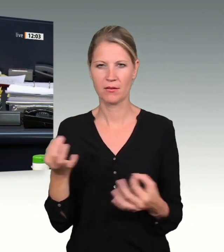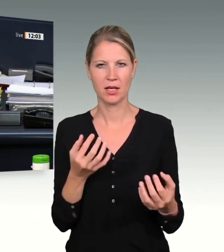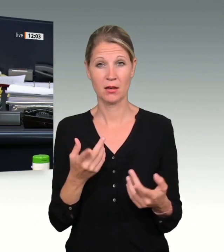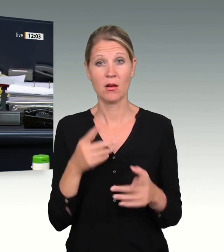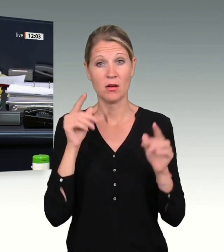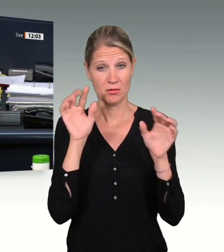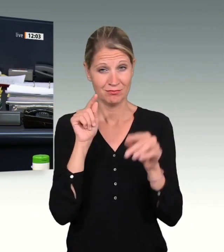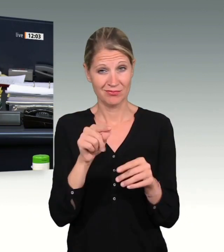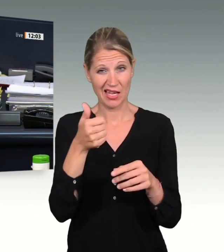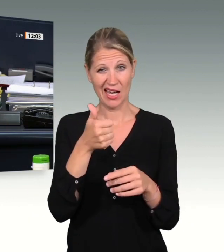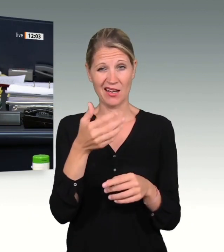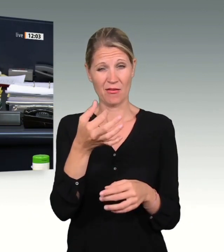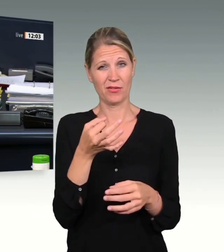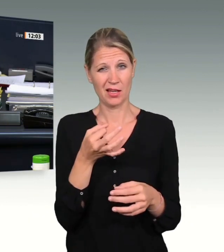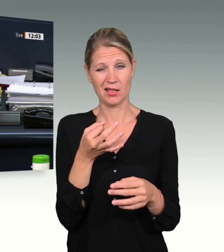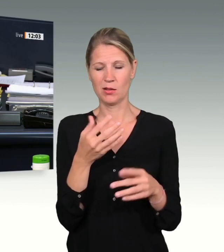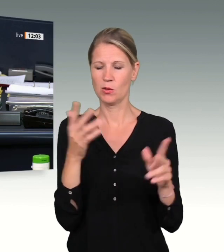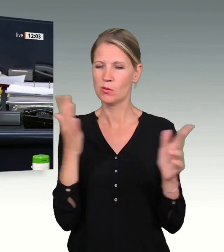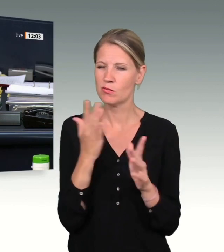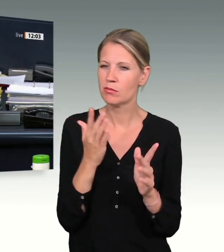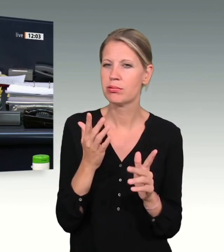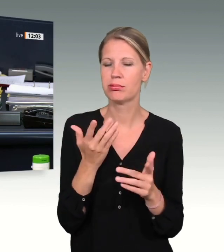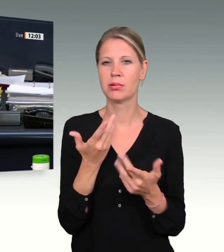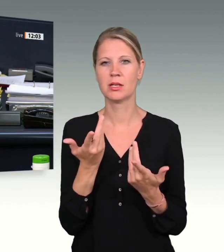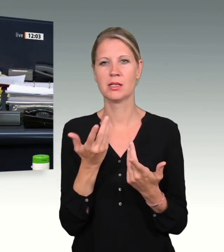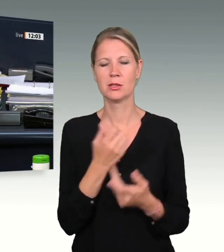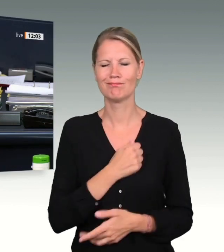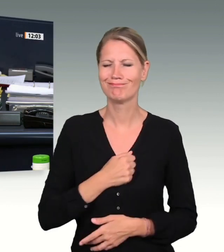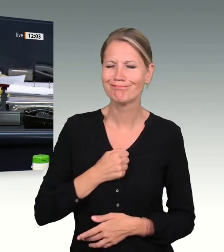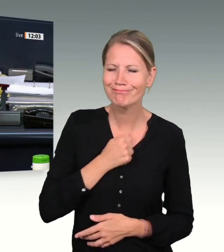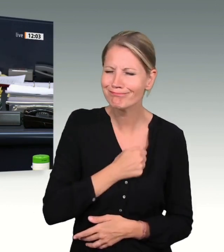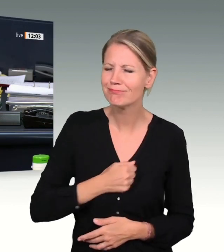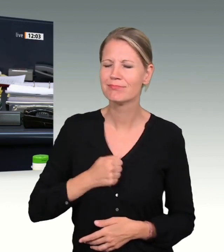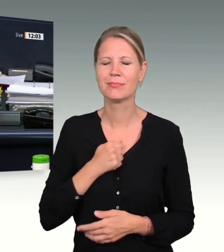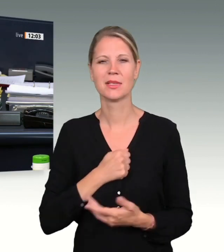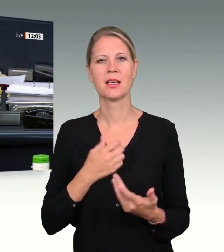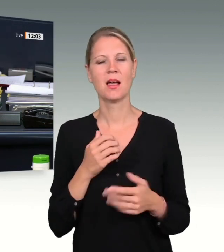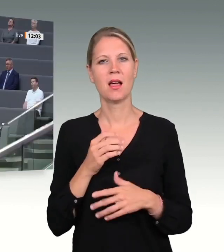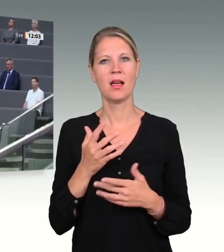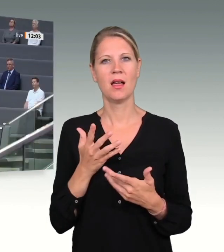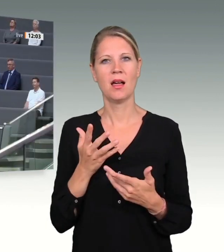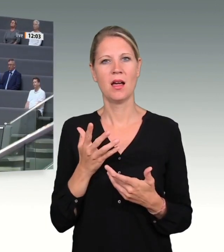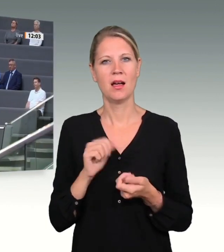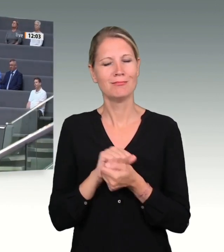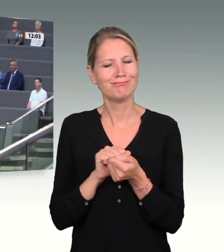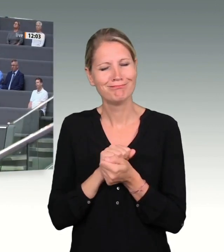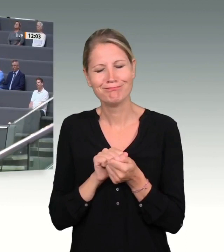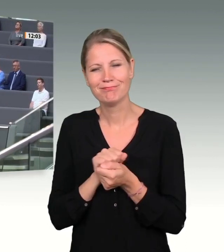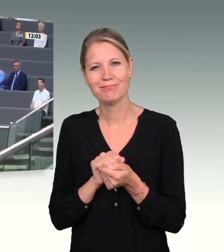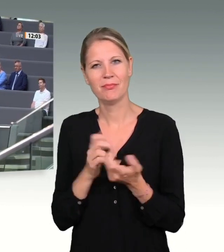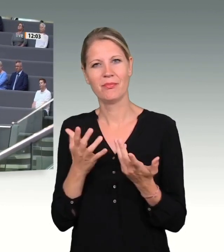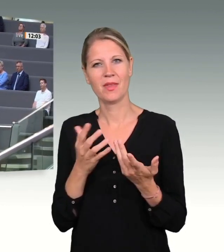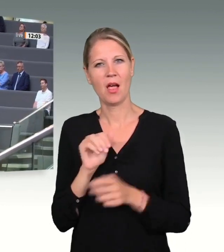warum ist es damals nicht gelungen, den Anschlag zu verhindern, obwohl